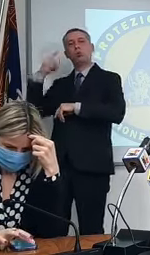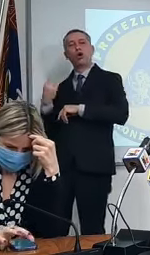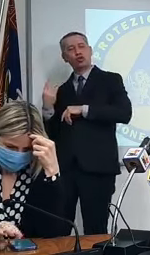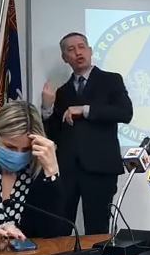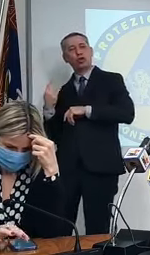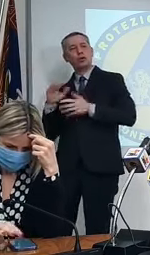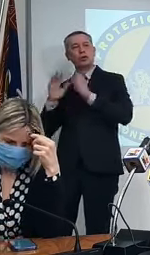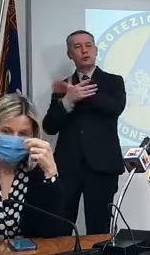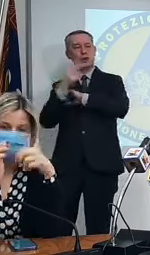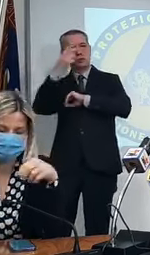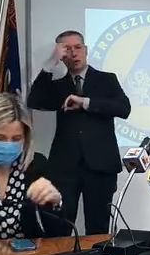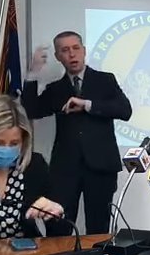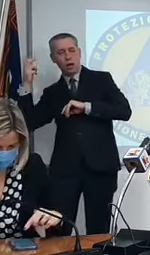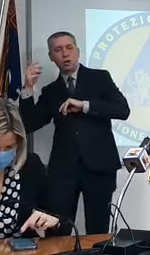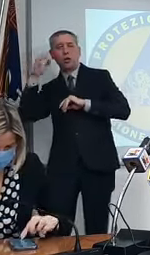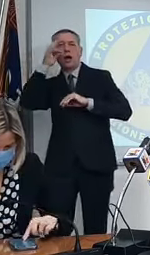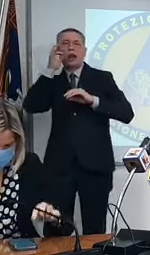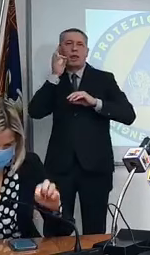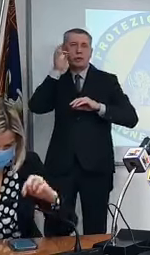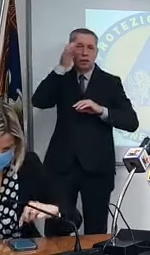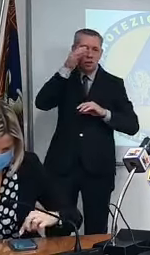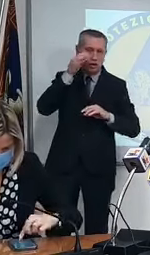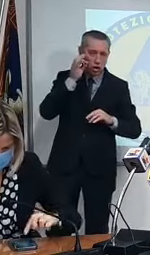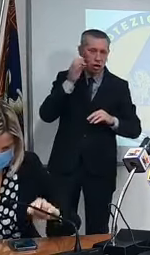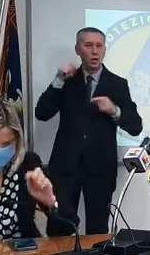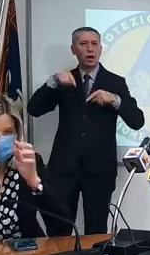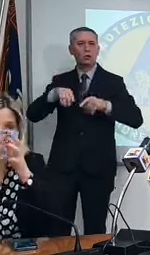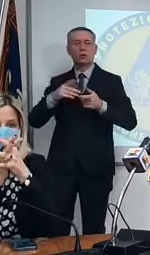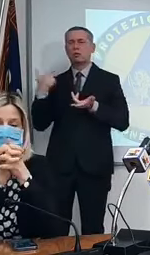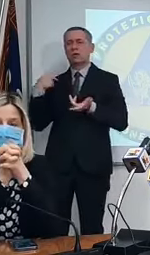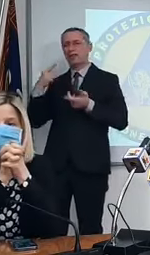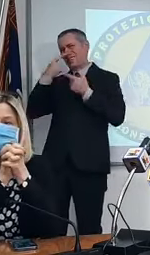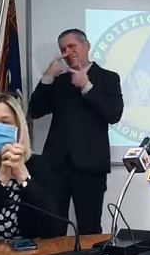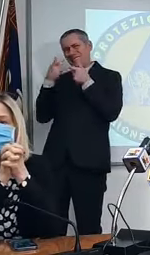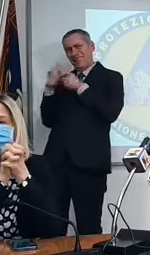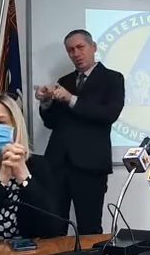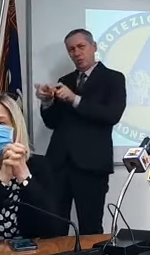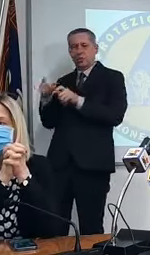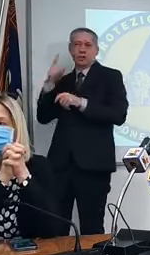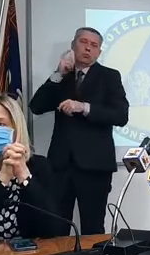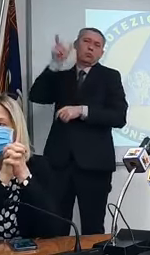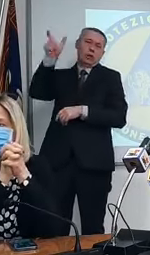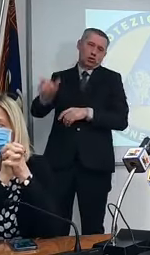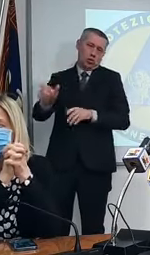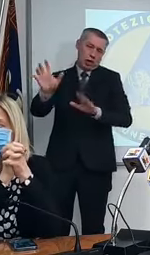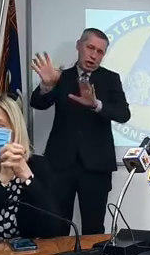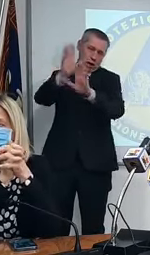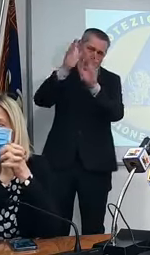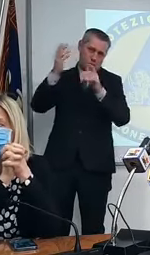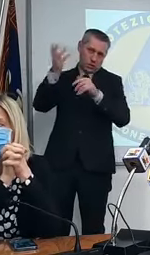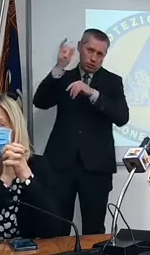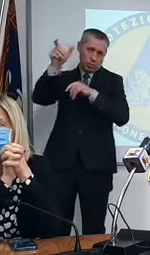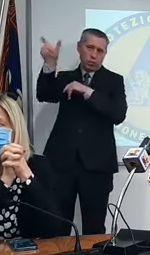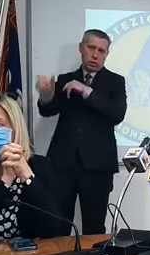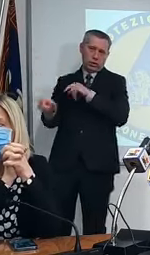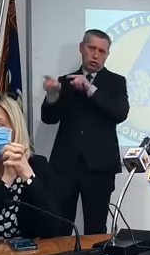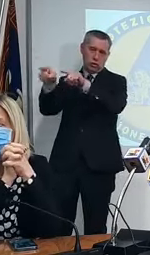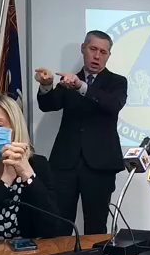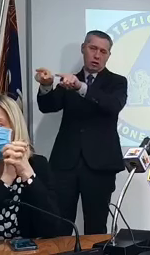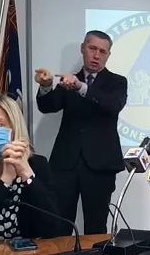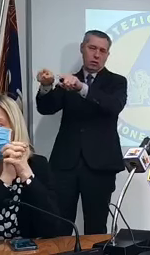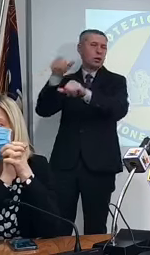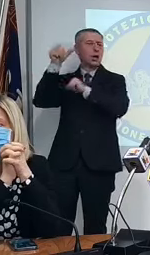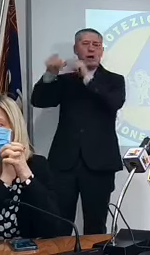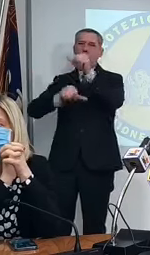e alle lentigini o prima non ce le aveva cioè capite se fosse un individuo è così cioè cambia sempre il suo